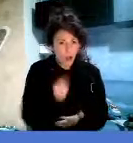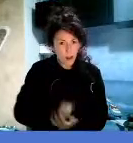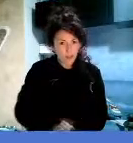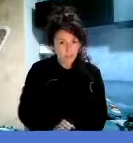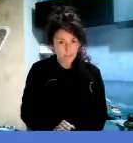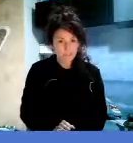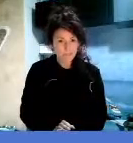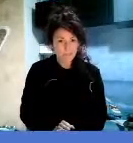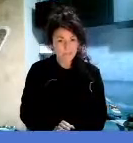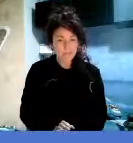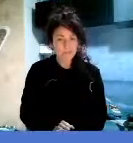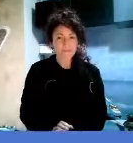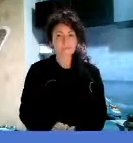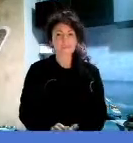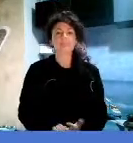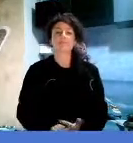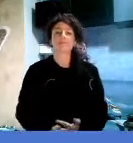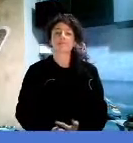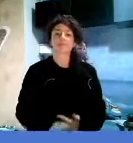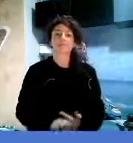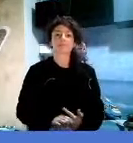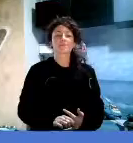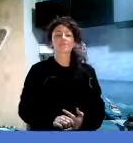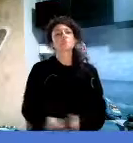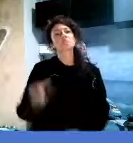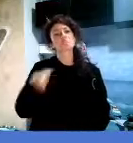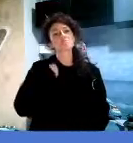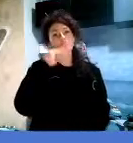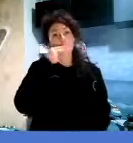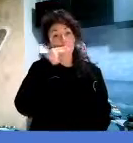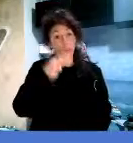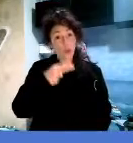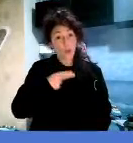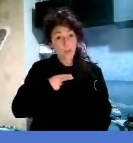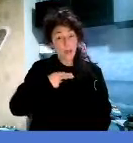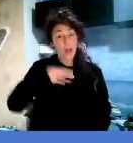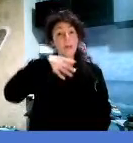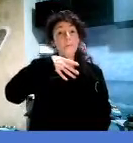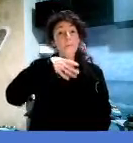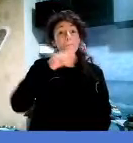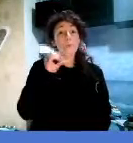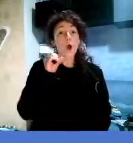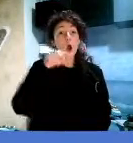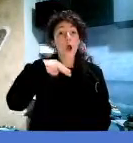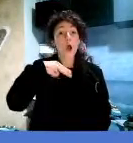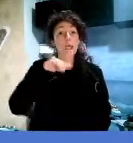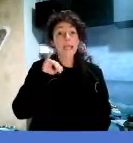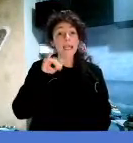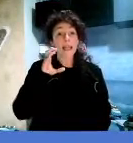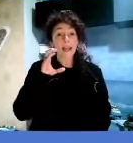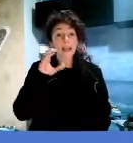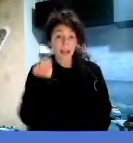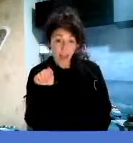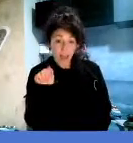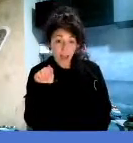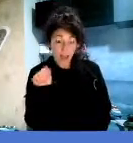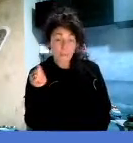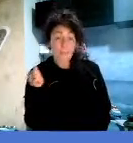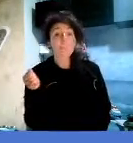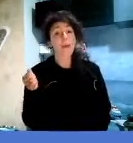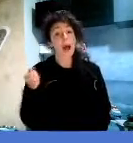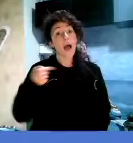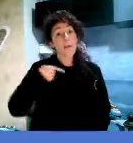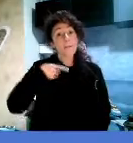Mi chiamo Monica, ma tutto il mondo mi chiama Mini Moni. Quando vado in bicicletta sono più